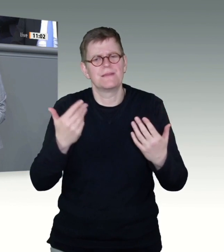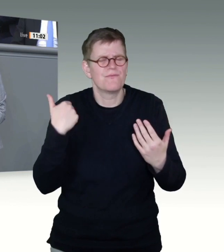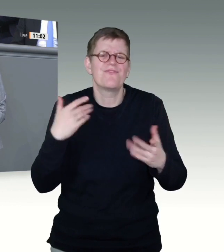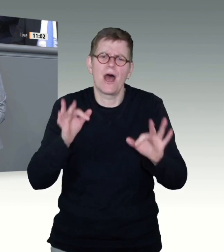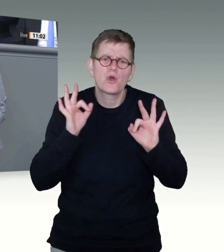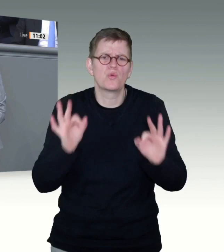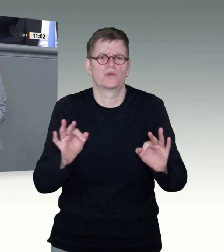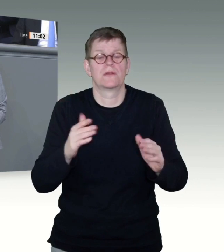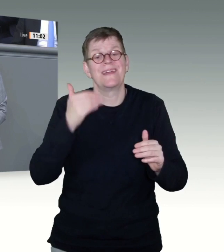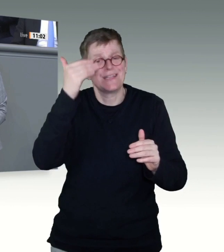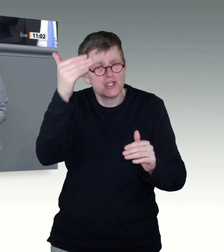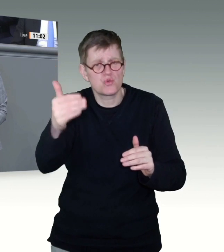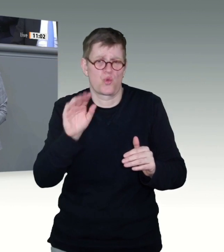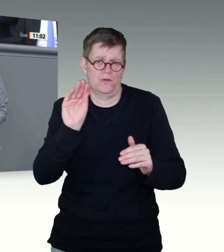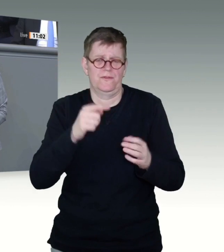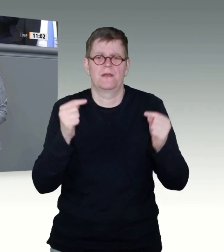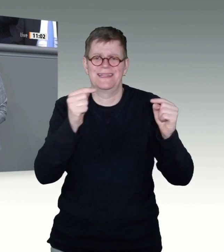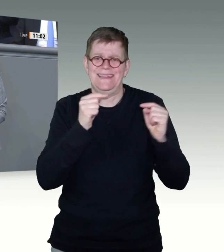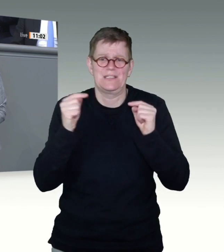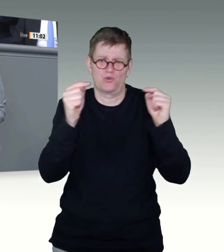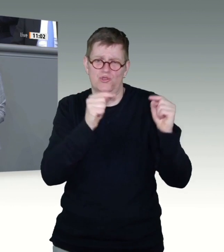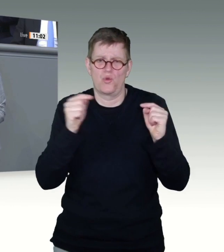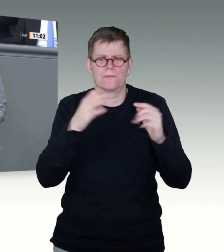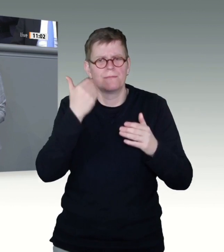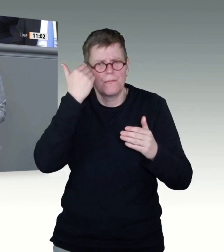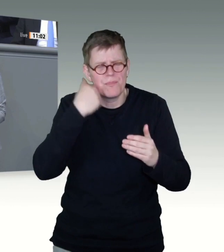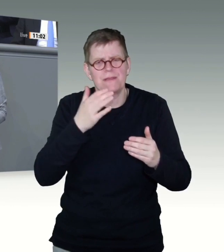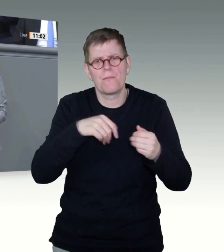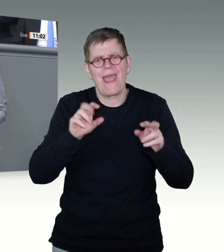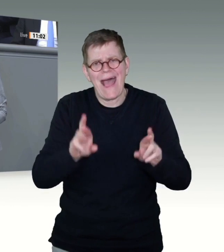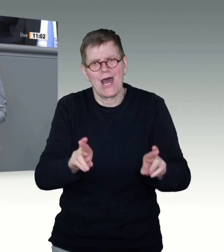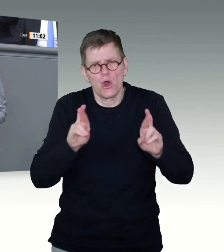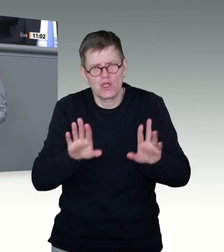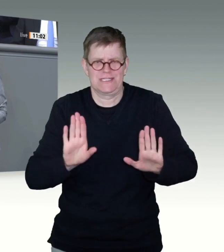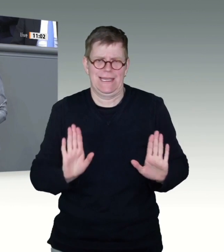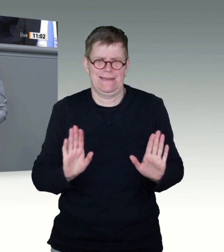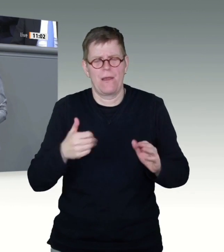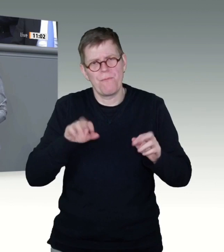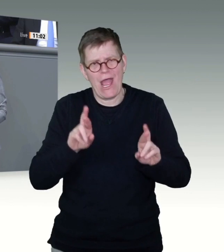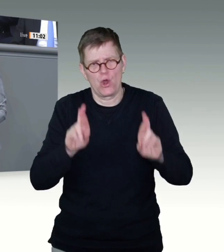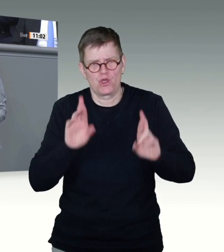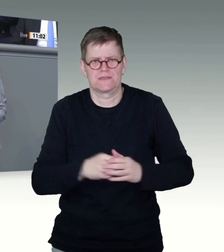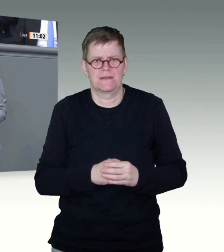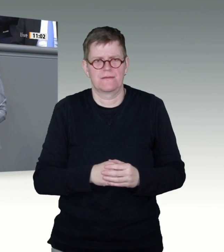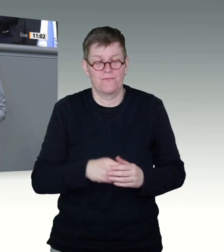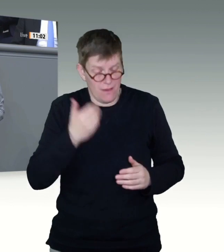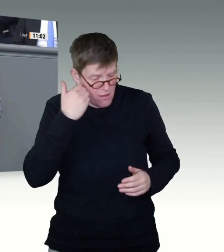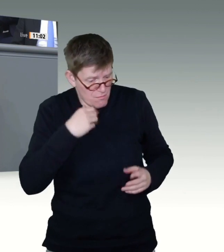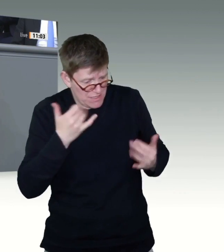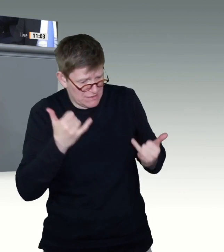und rücksichtsvoll auch in diesem Bereich miteinander umgehen. Kommen Sie bitte zum Schluss. Klar in der Sache und auch